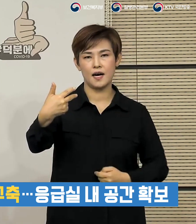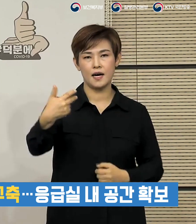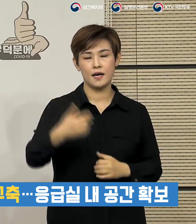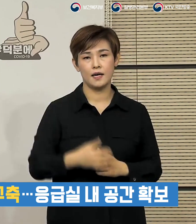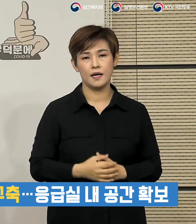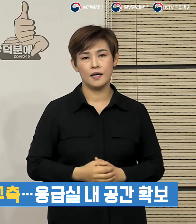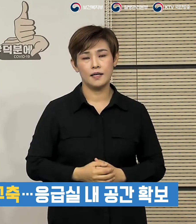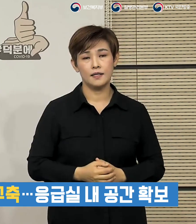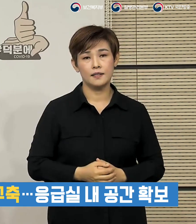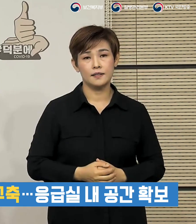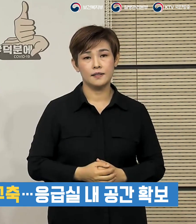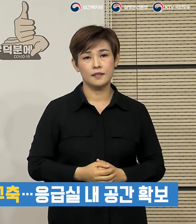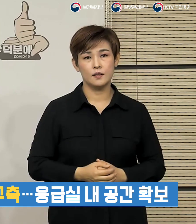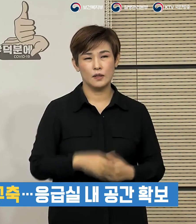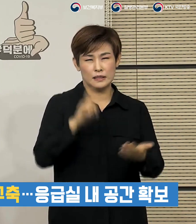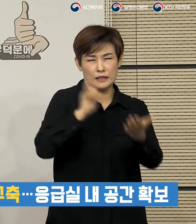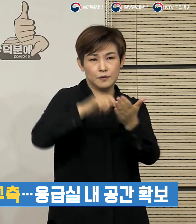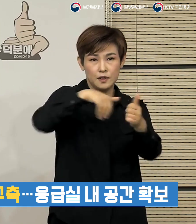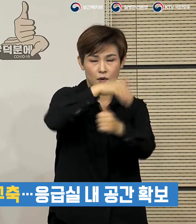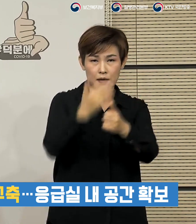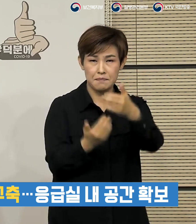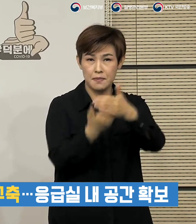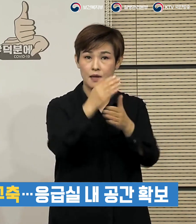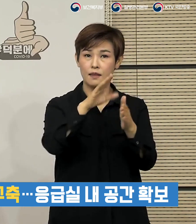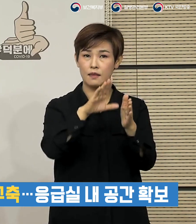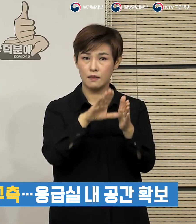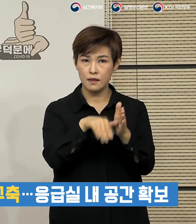말씀드린 대로 응급 상황에서도